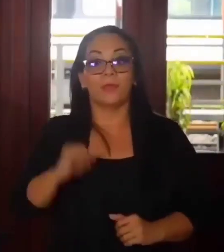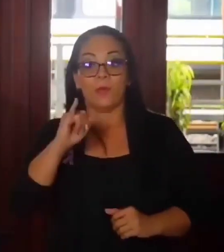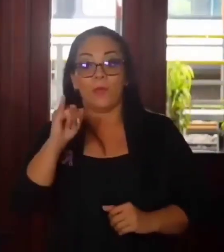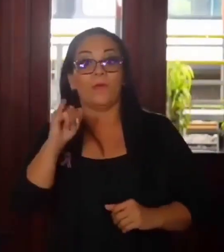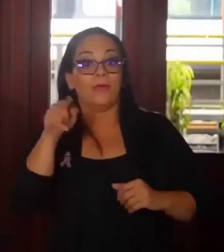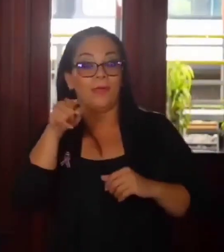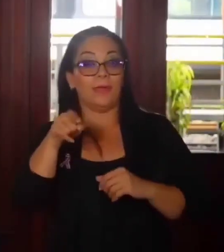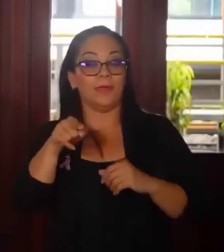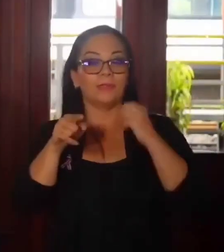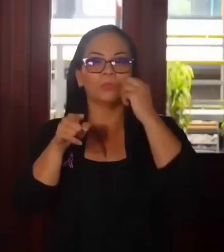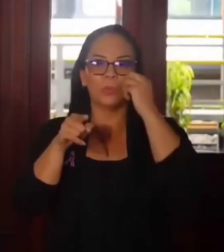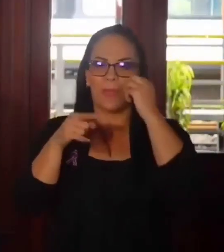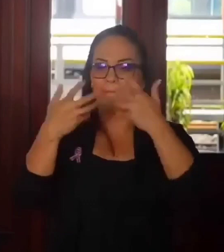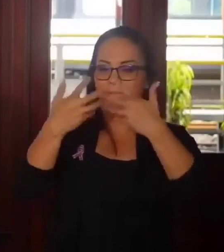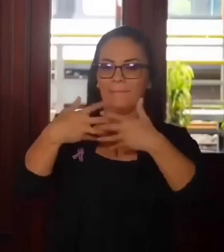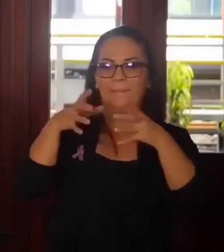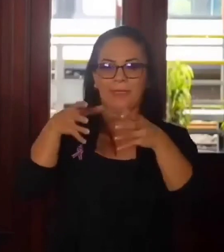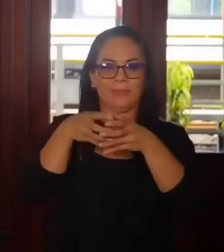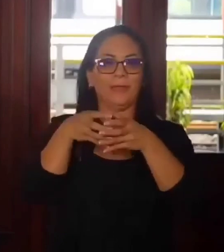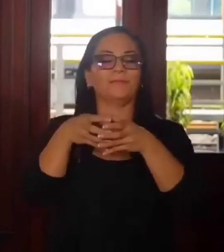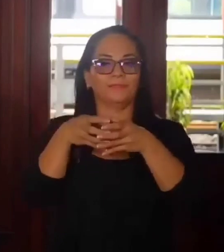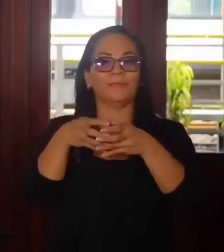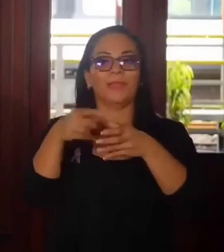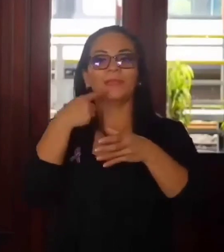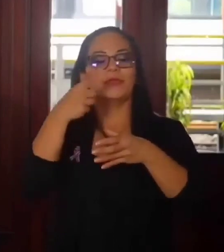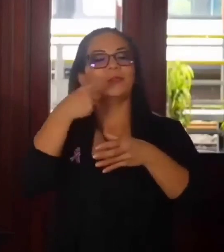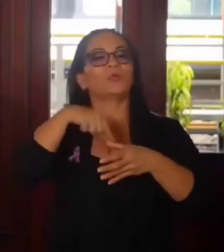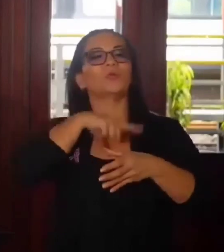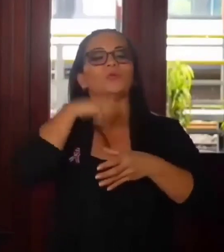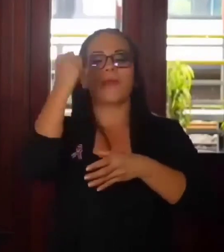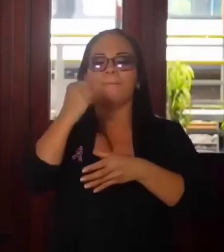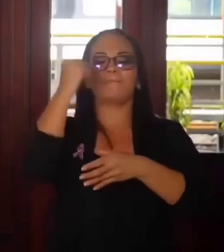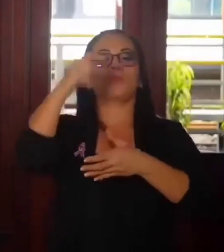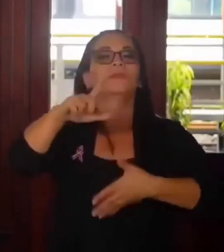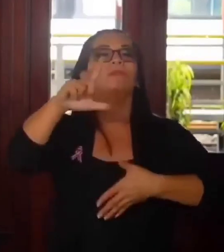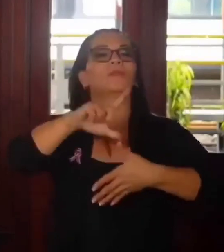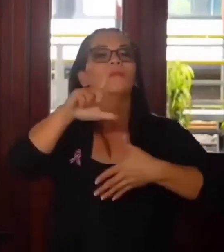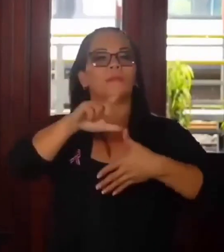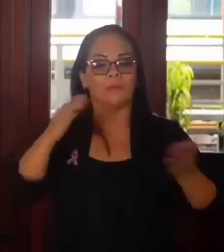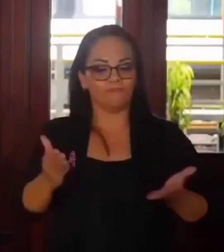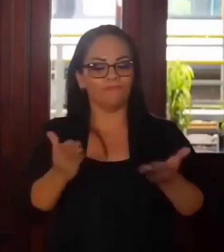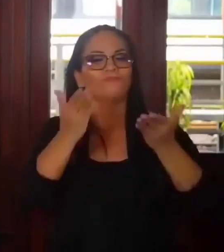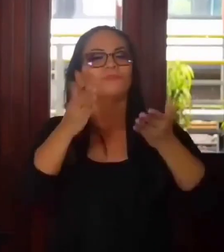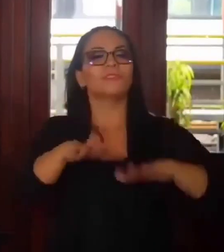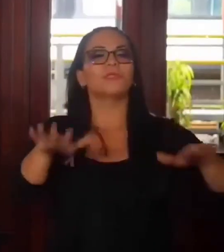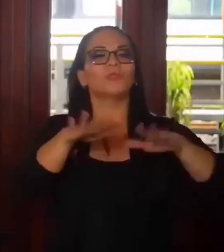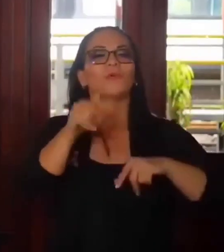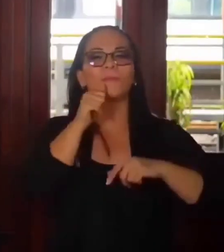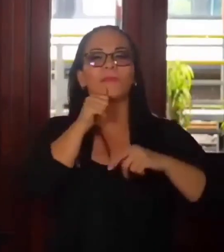somos el campeón latinoamericano de reforma pro-sector privado.